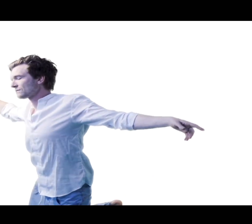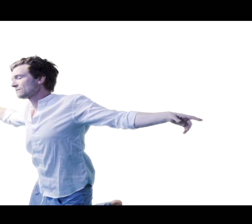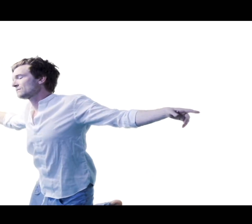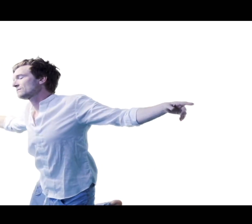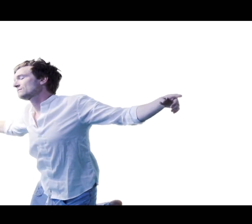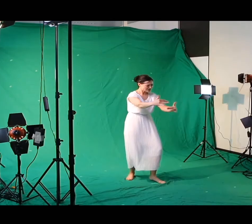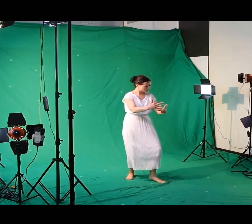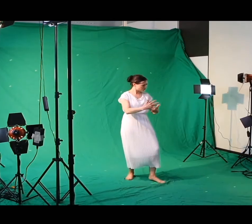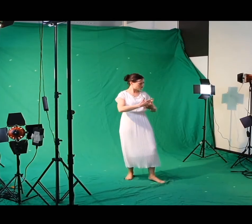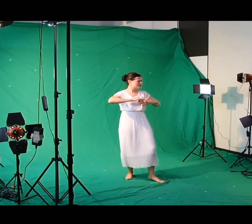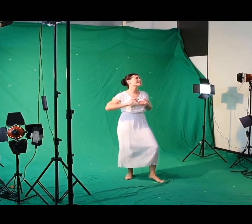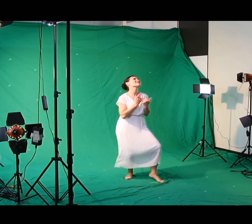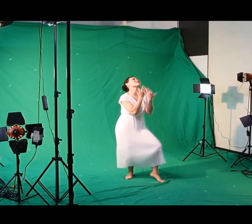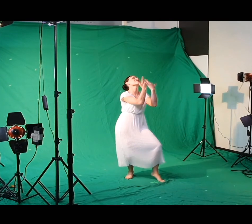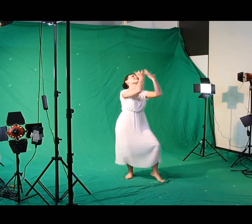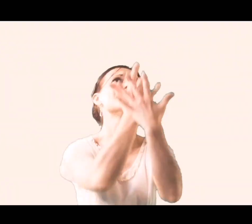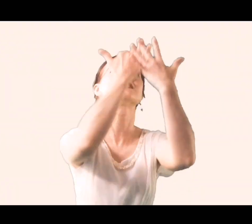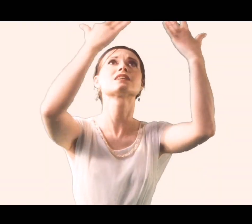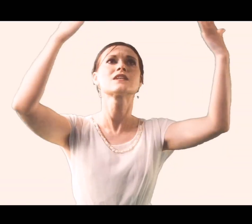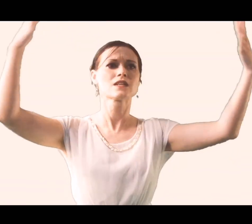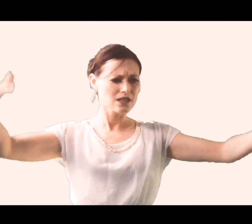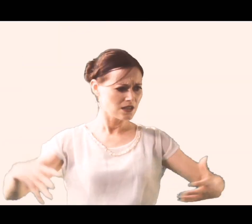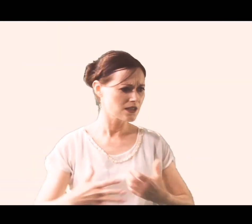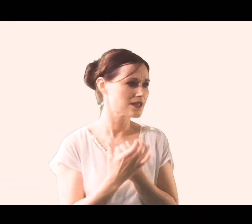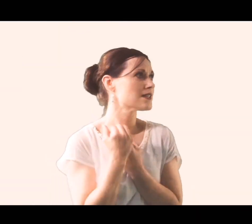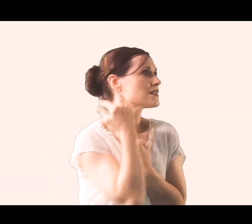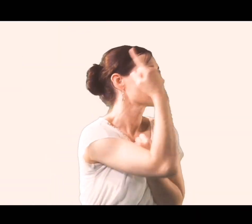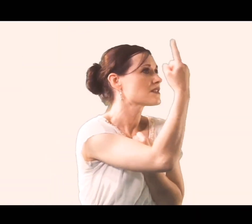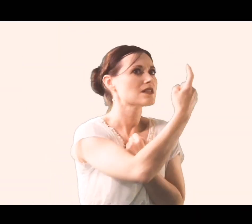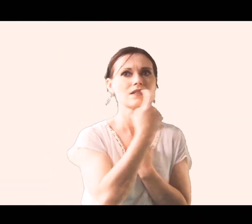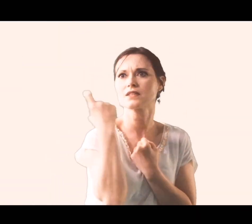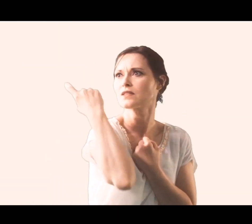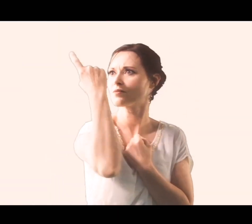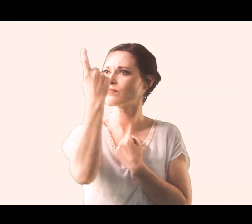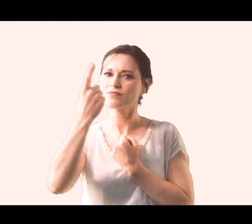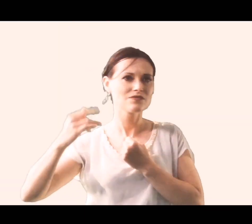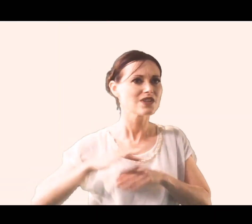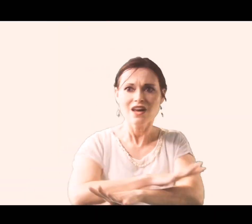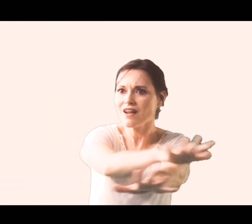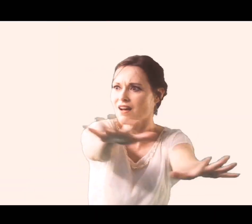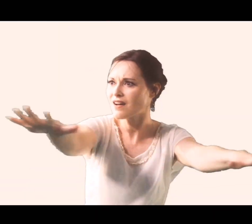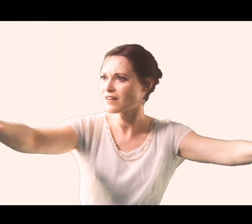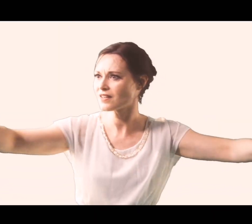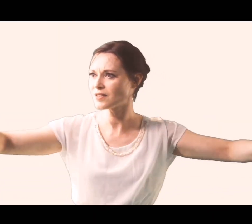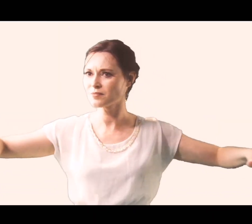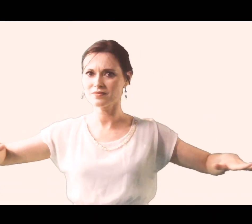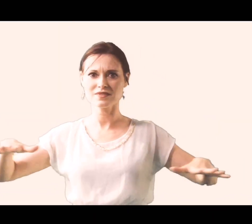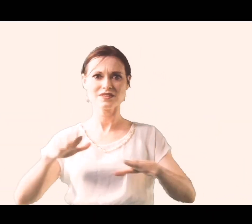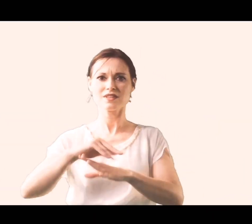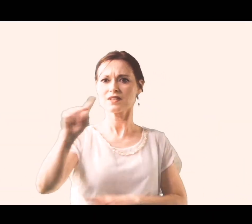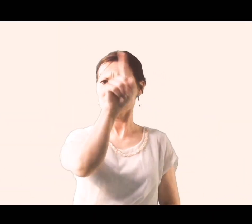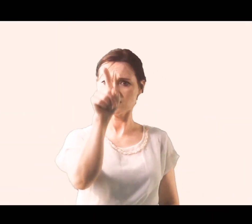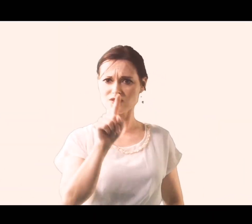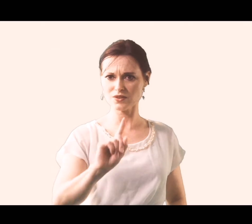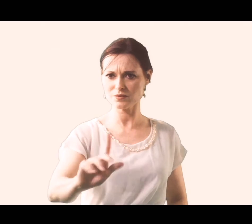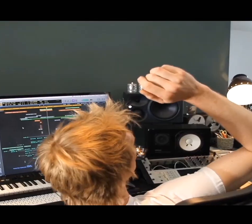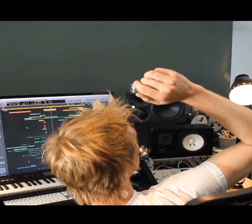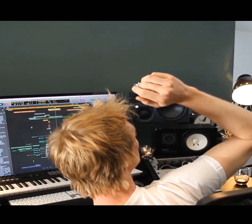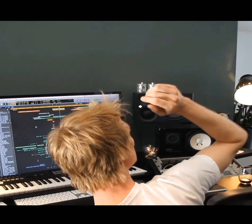Car toi te vitalise Quand je redivise Tout sera mis en question Je me suis